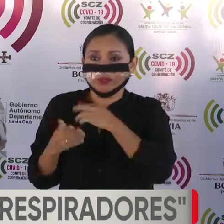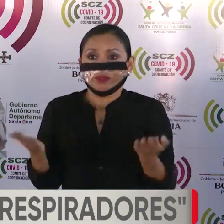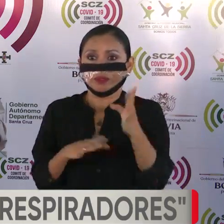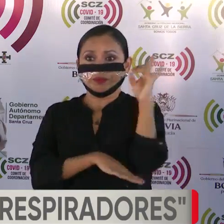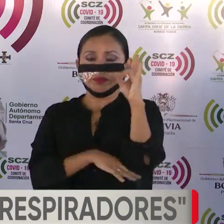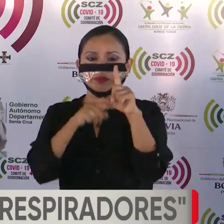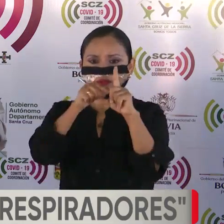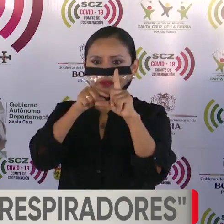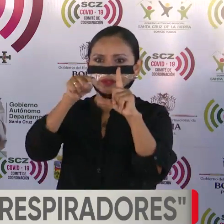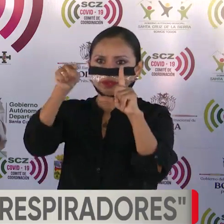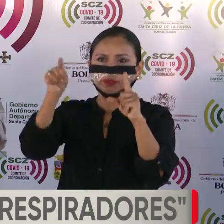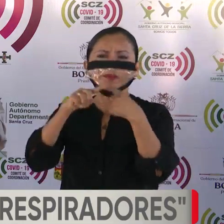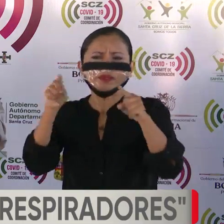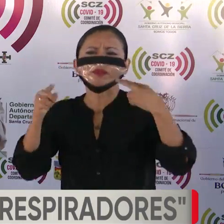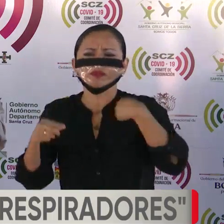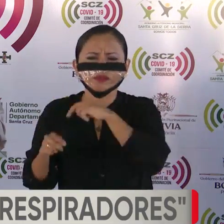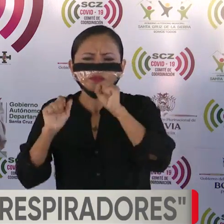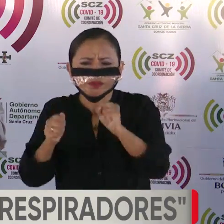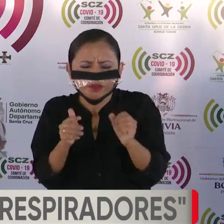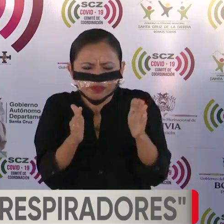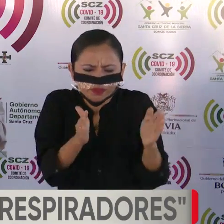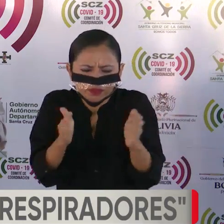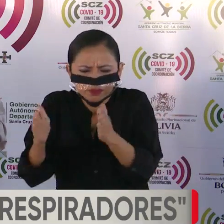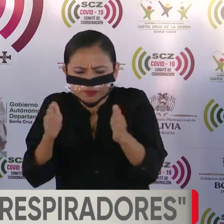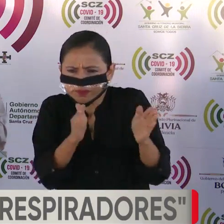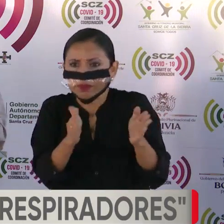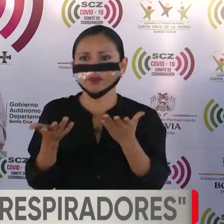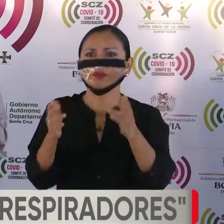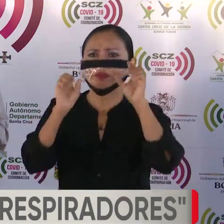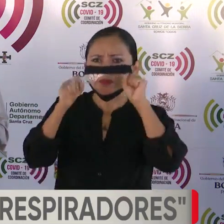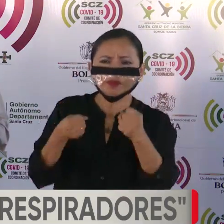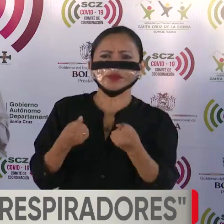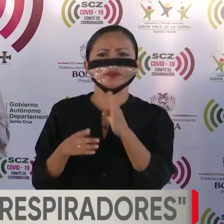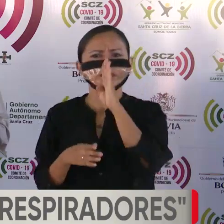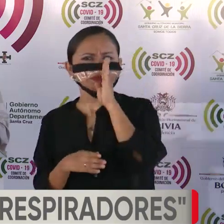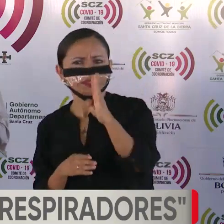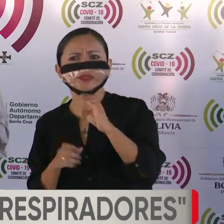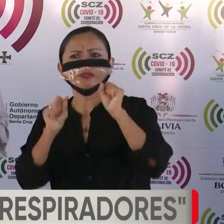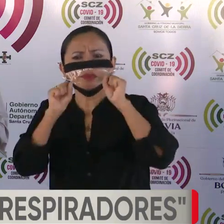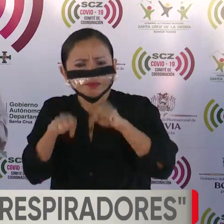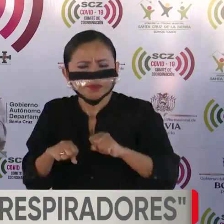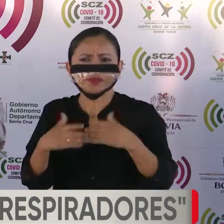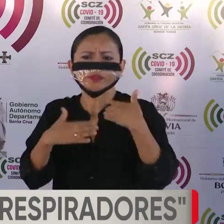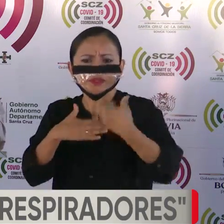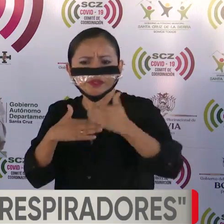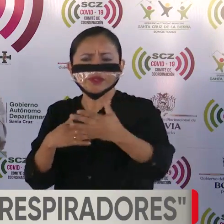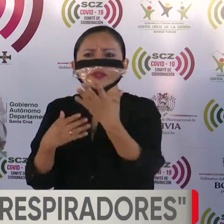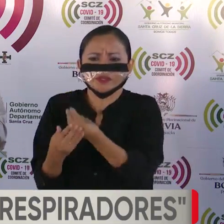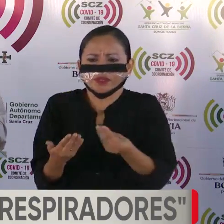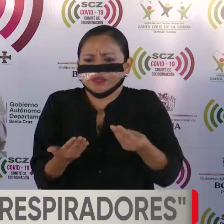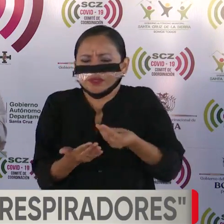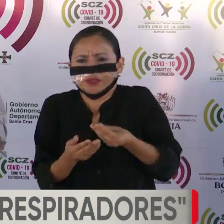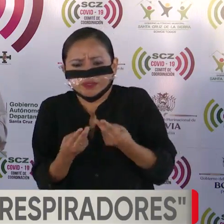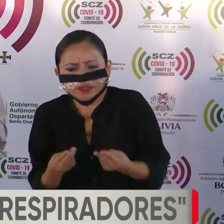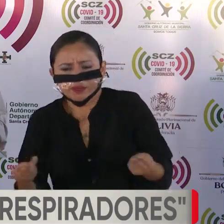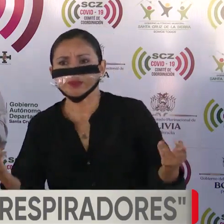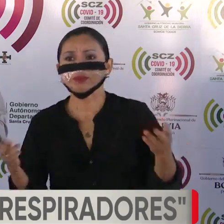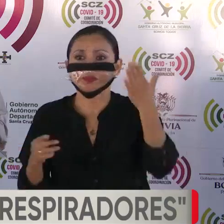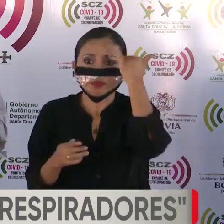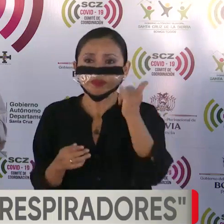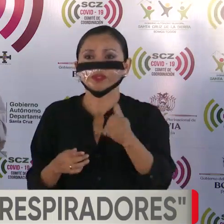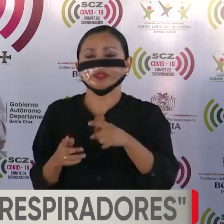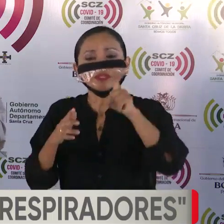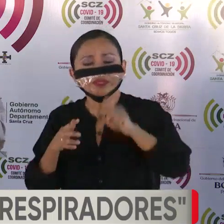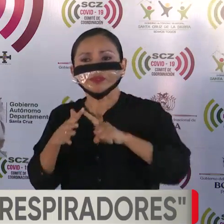creo que tenemos margen para tomar nuevas iniciativas con seriedad y recursos. Por eso creo que